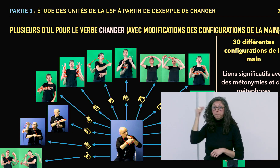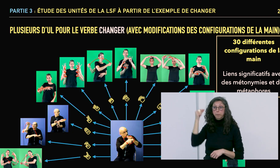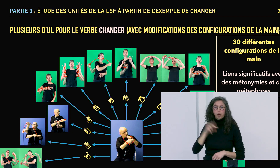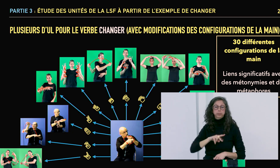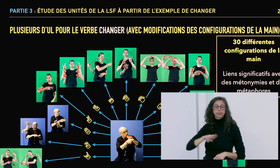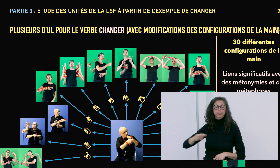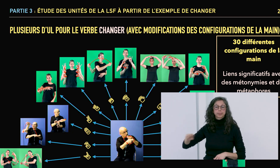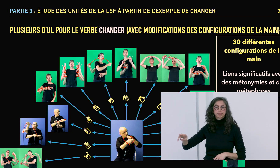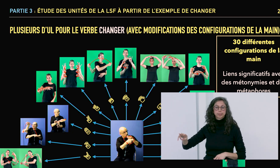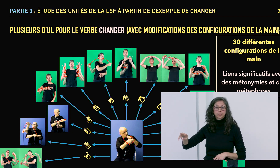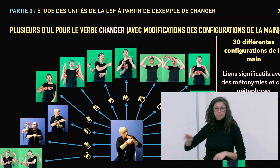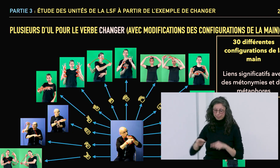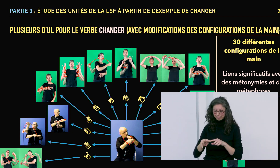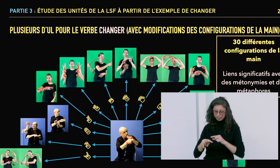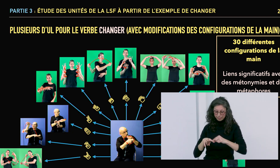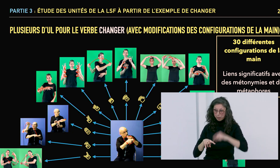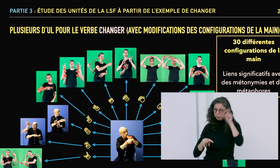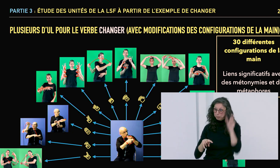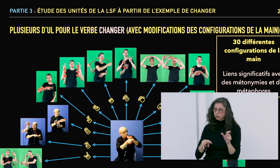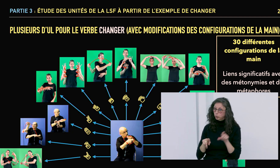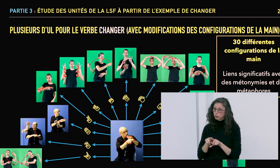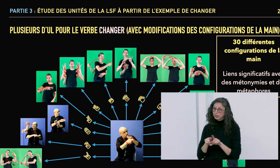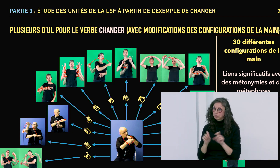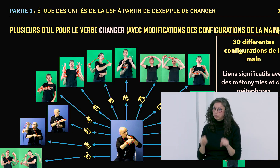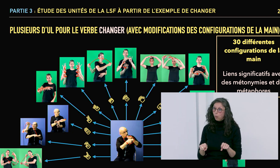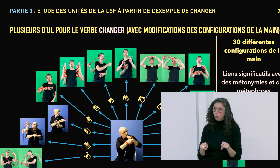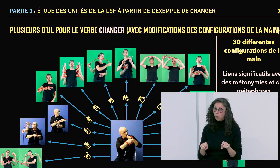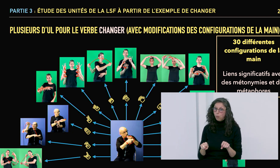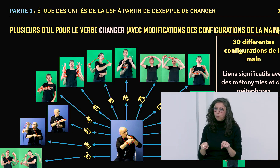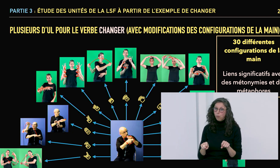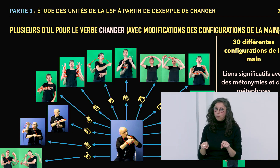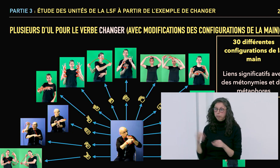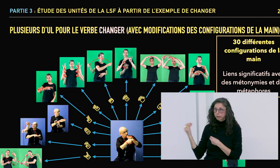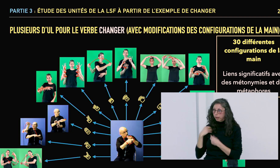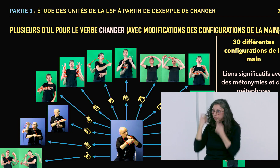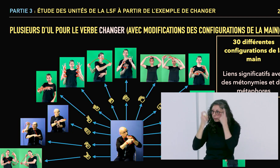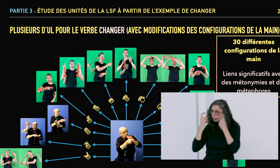configuration. Ou alors, on change d'homme dans le couple, par exemple.